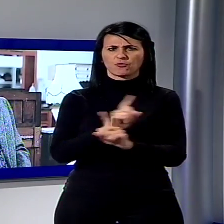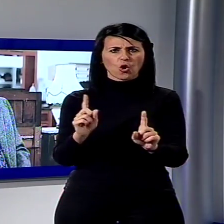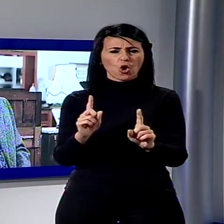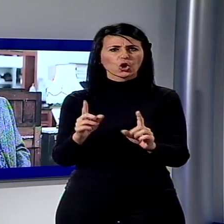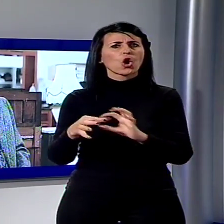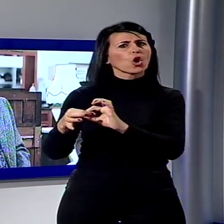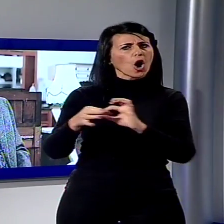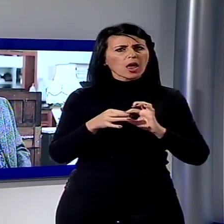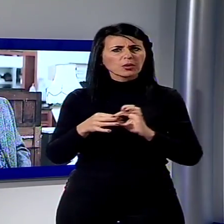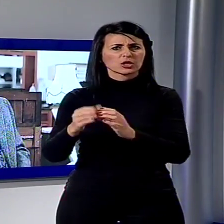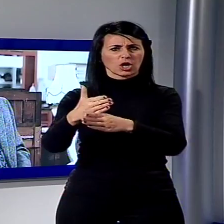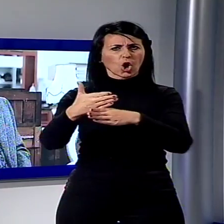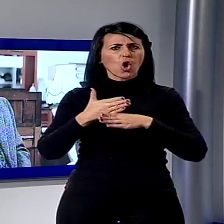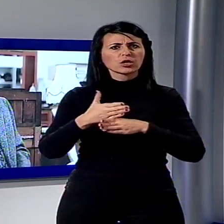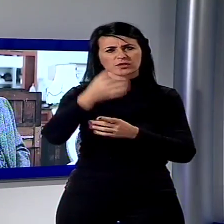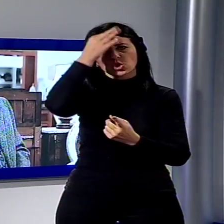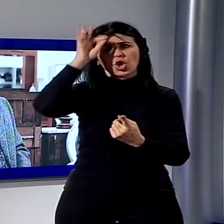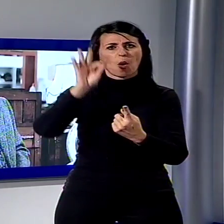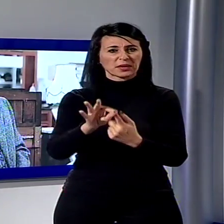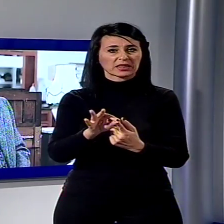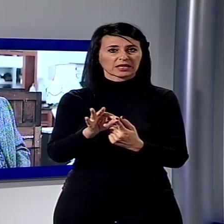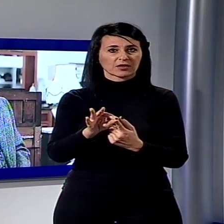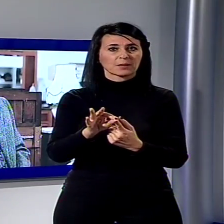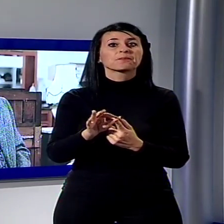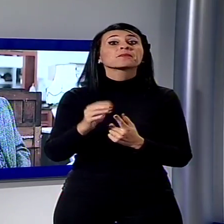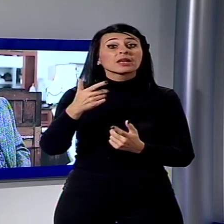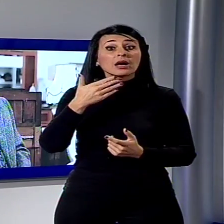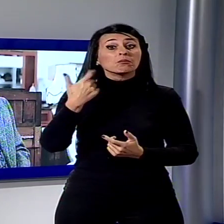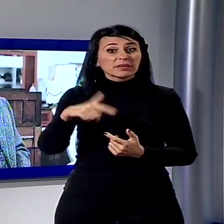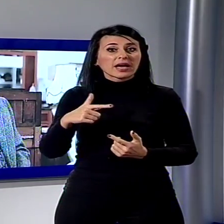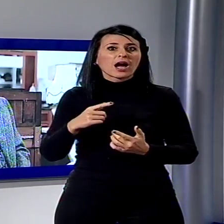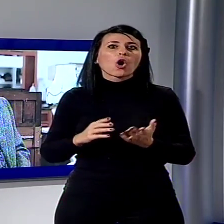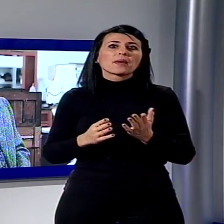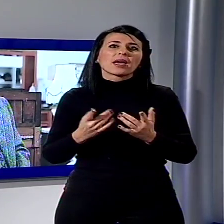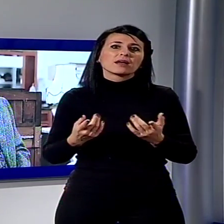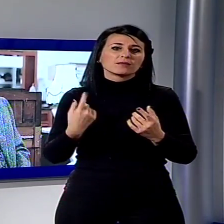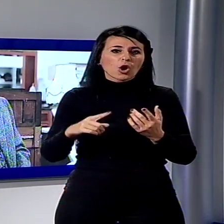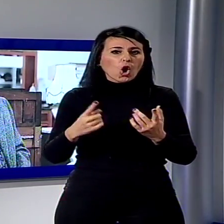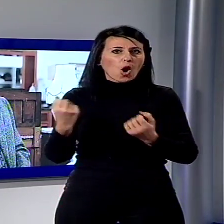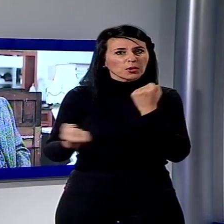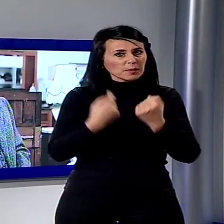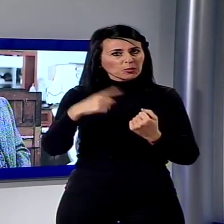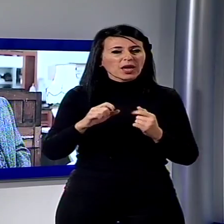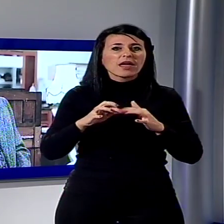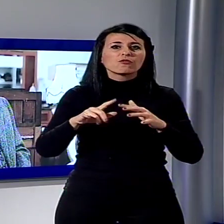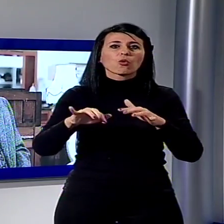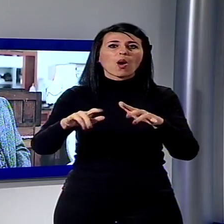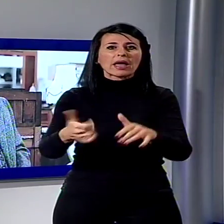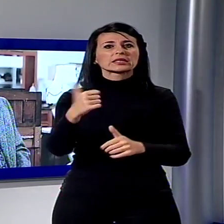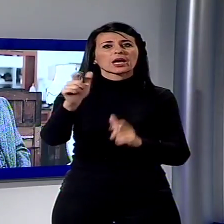condivisione degli obiettivi e questo si è ribaltato anche sulle persone che nel corso di questi mesi sono riuscite a lavorare e